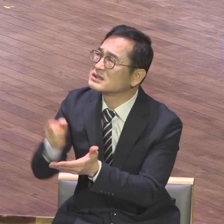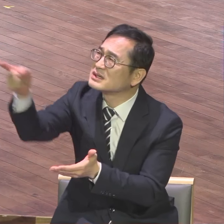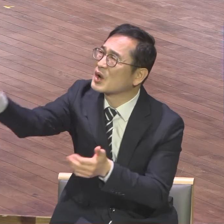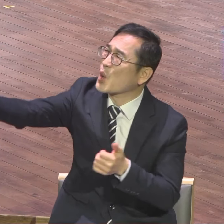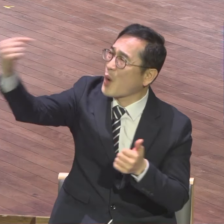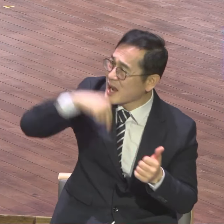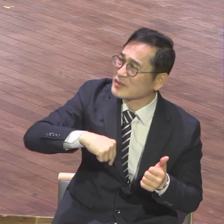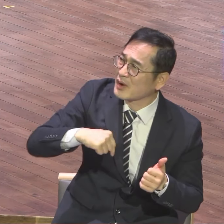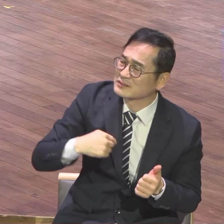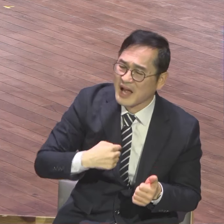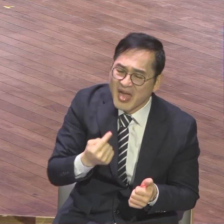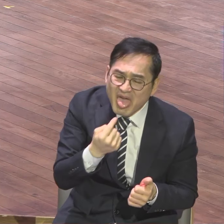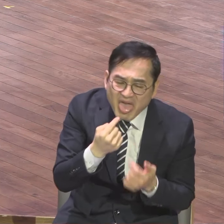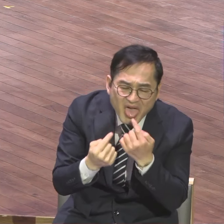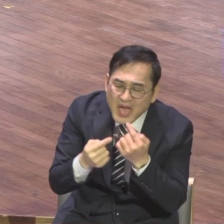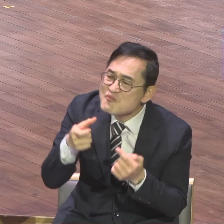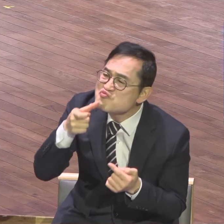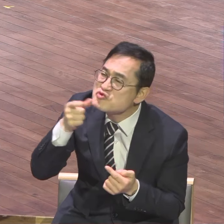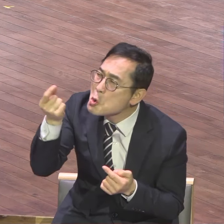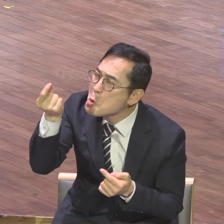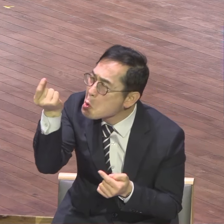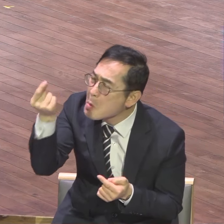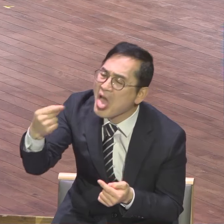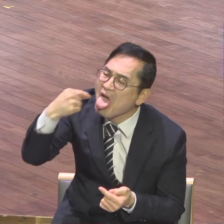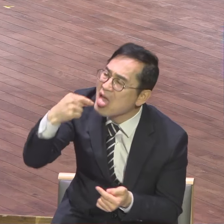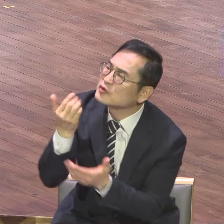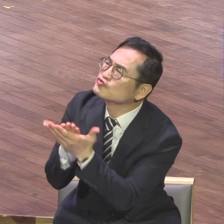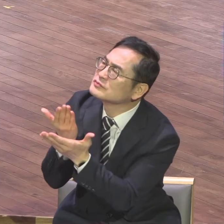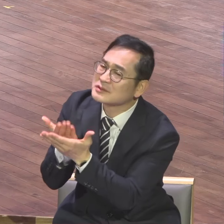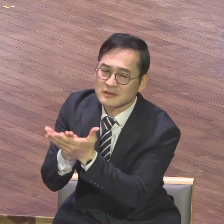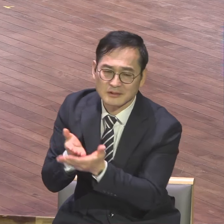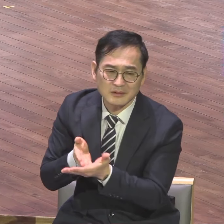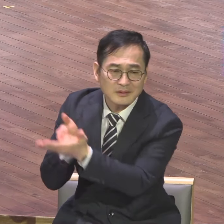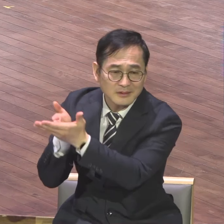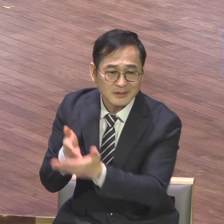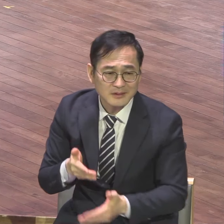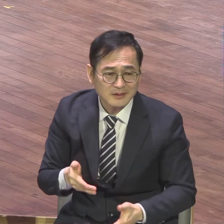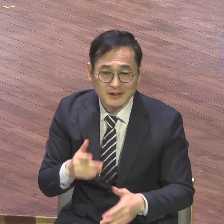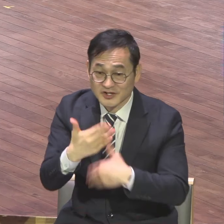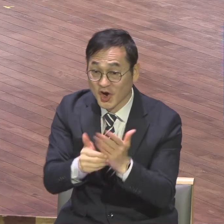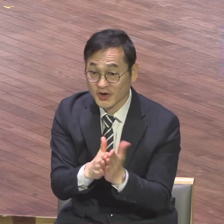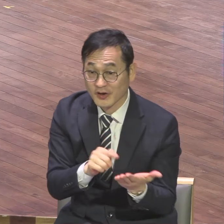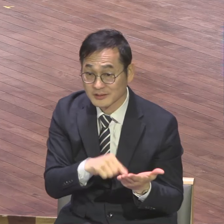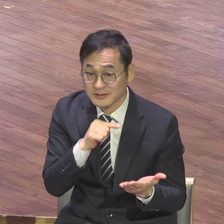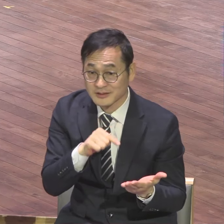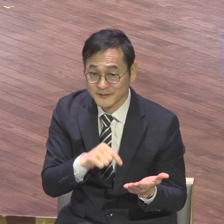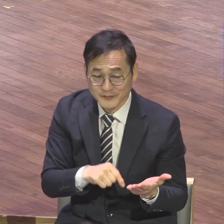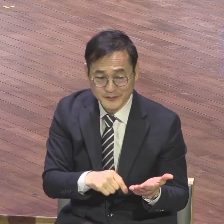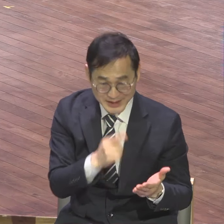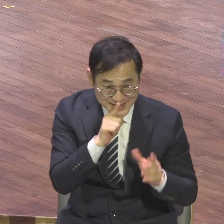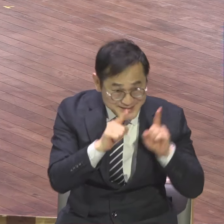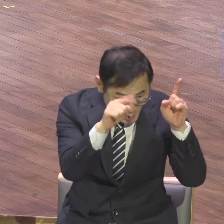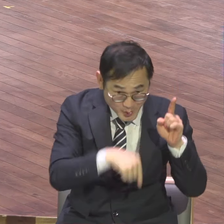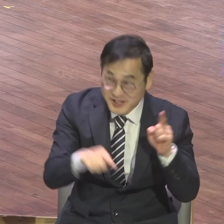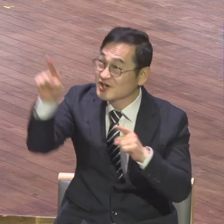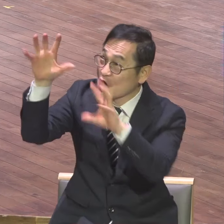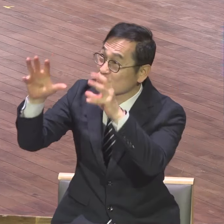내 옆바닥에 물 한 방울만 찢겨주세요. 천국에서 지옥이 안 보여요. 천국, 지옥 보면 천국입니까?